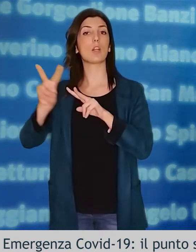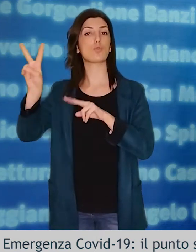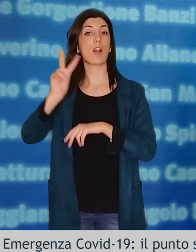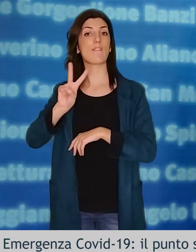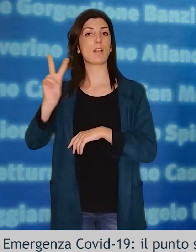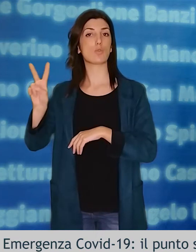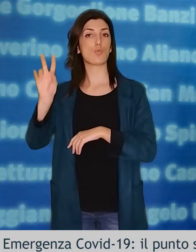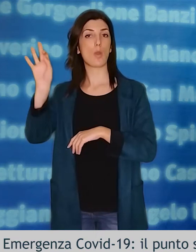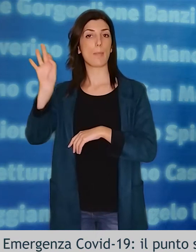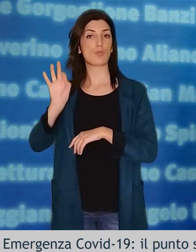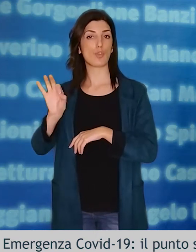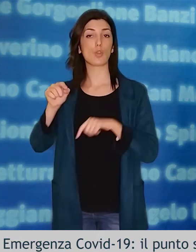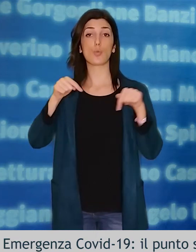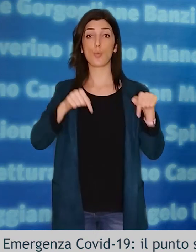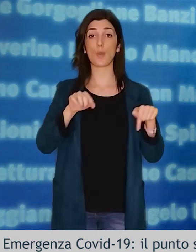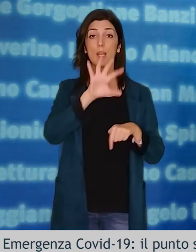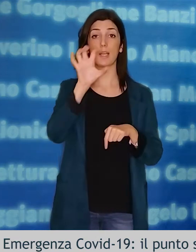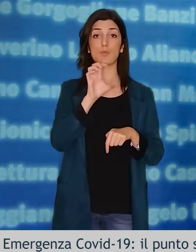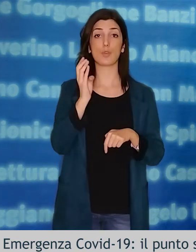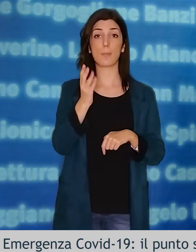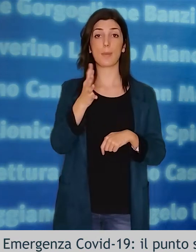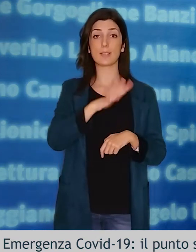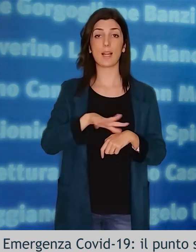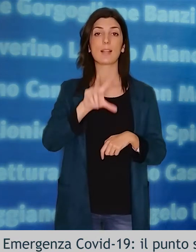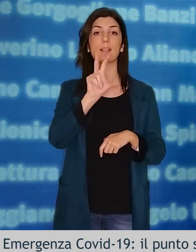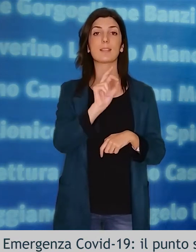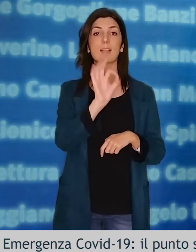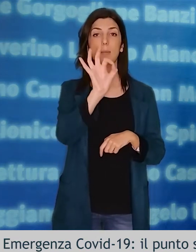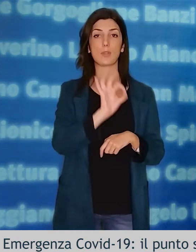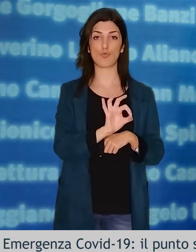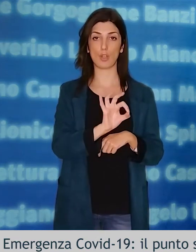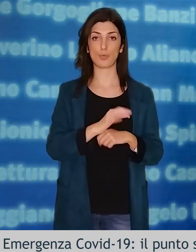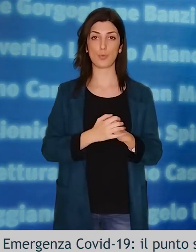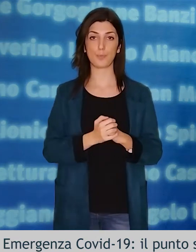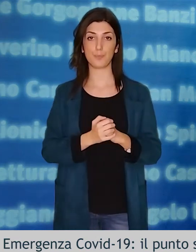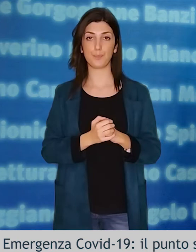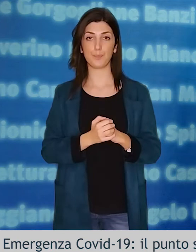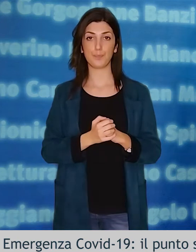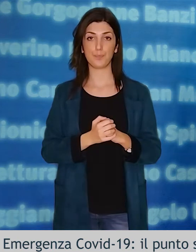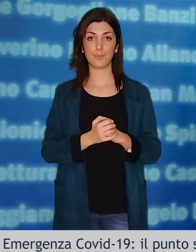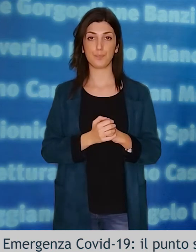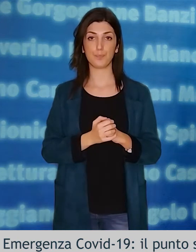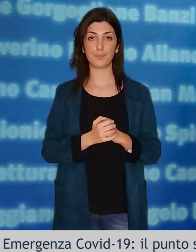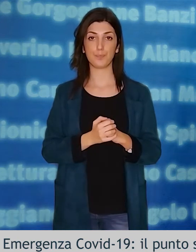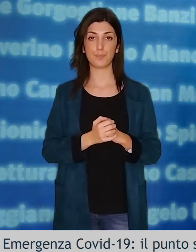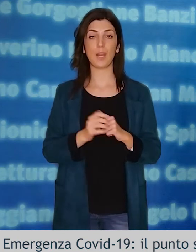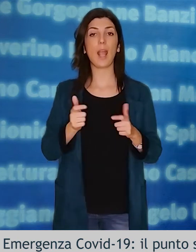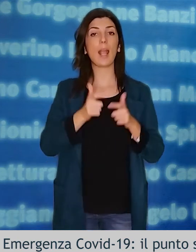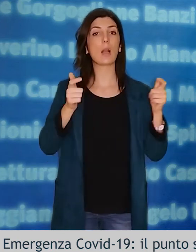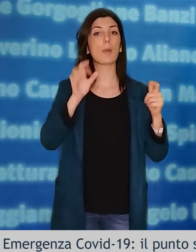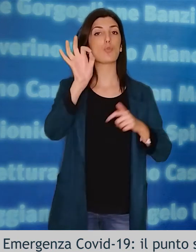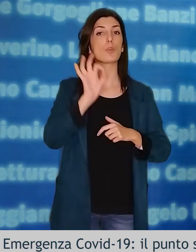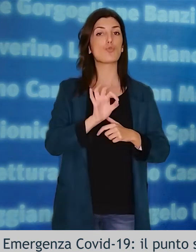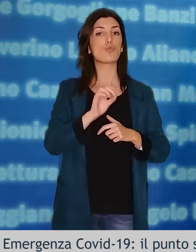si attesta per la Regione Basilicata intorno al 30%, con un incremento percentuale dei casi che è